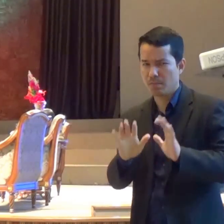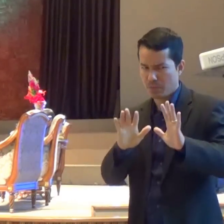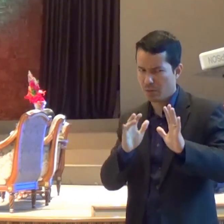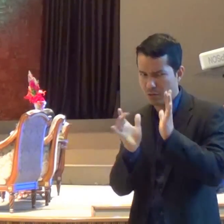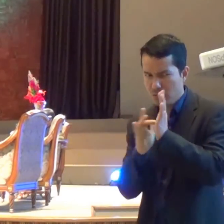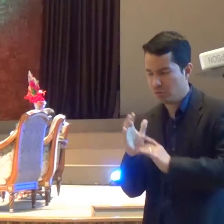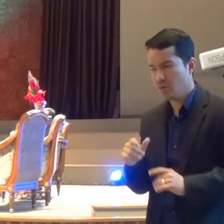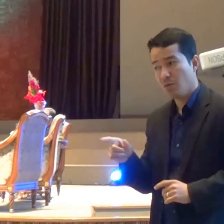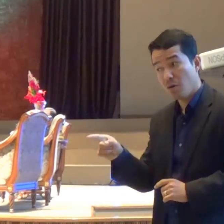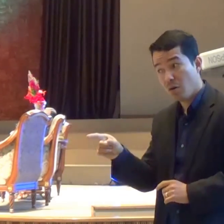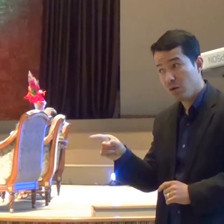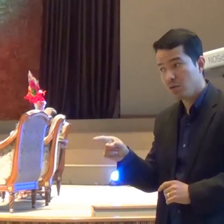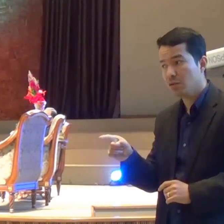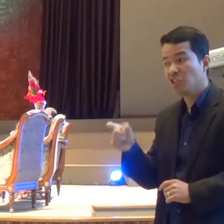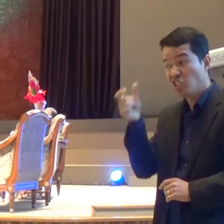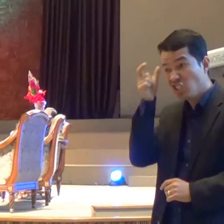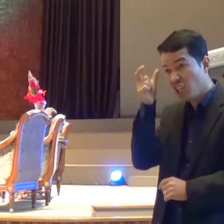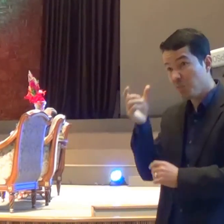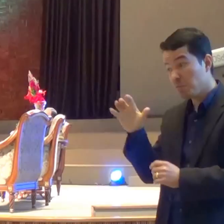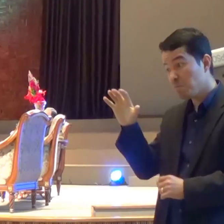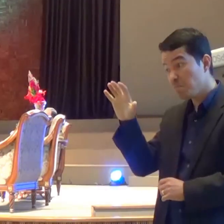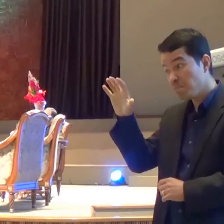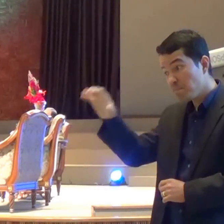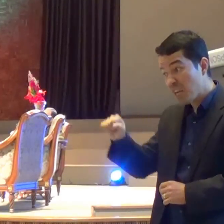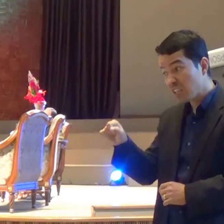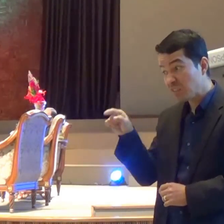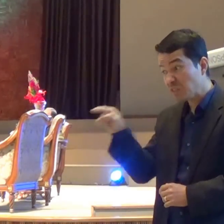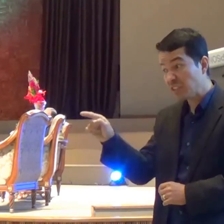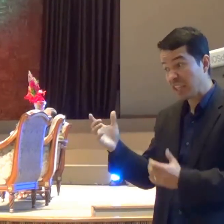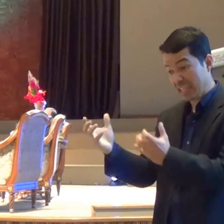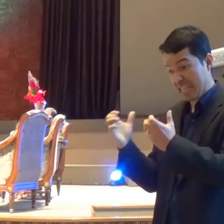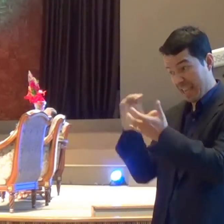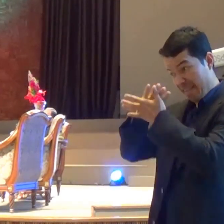Satanás Pediu você Para peneirar